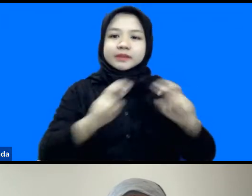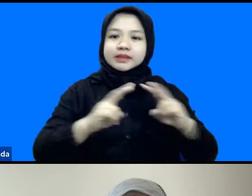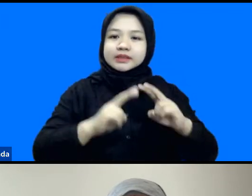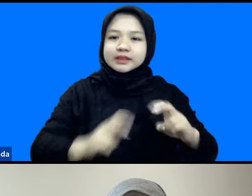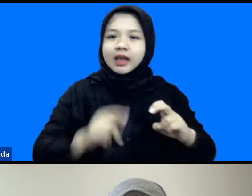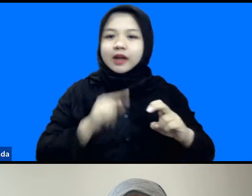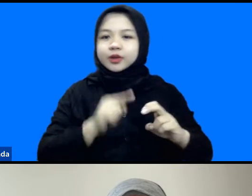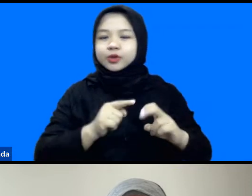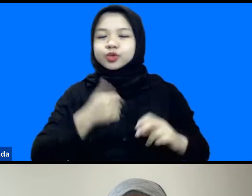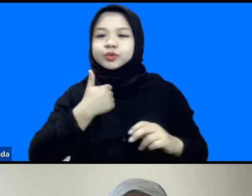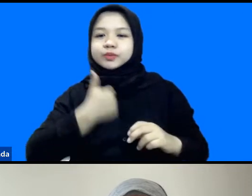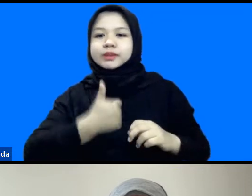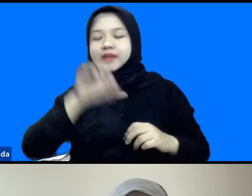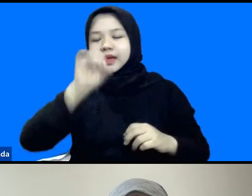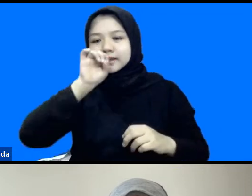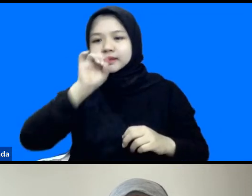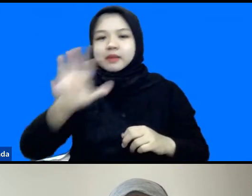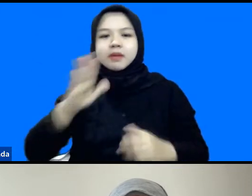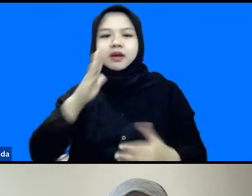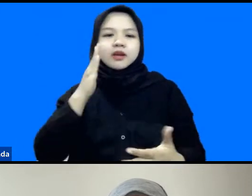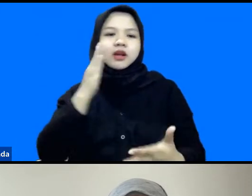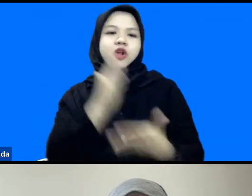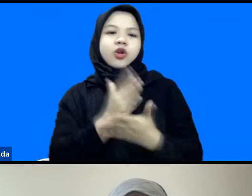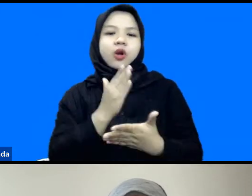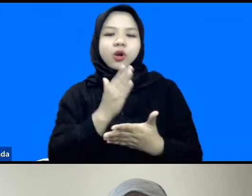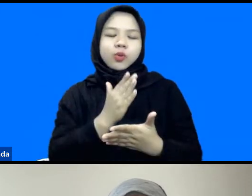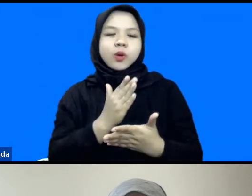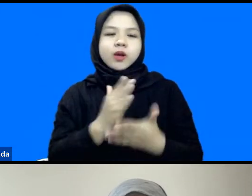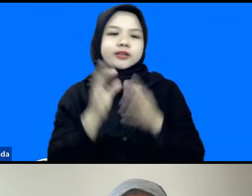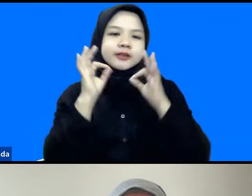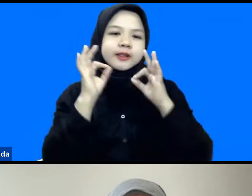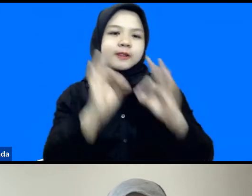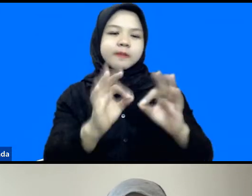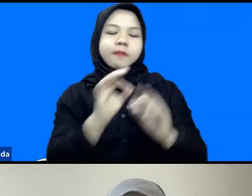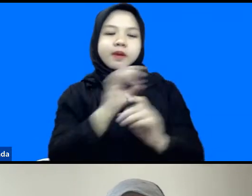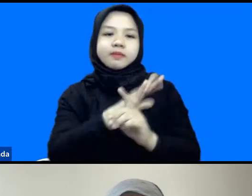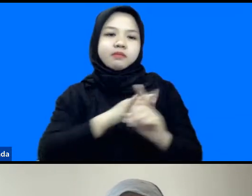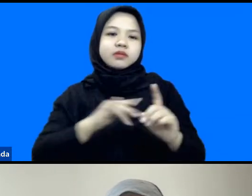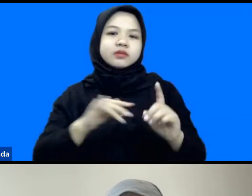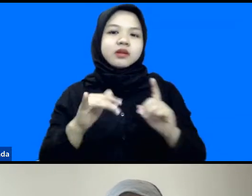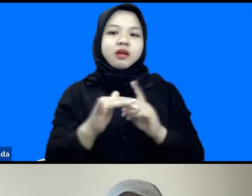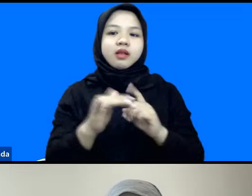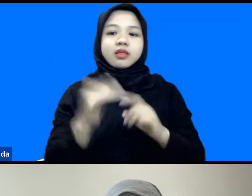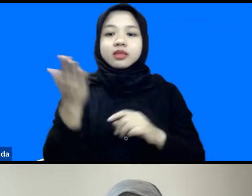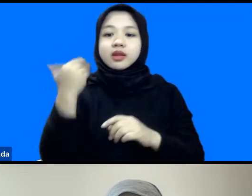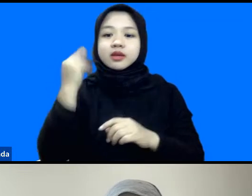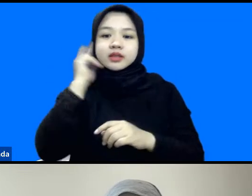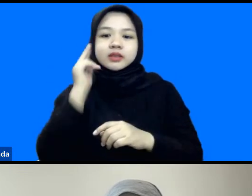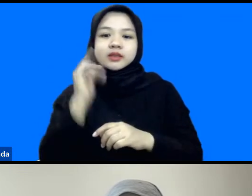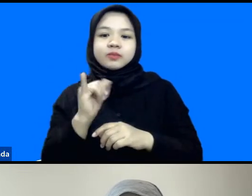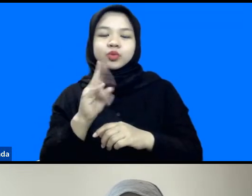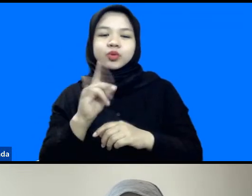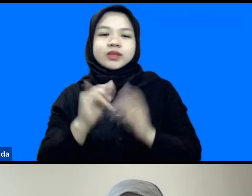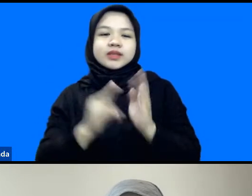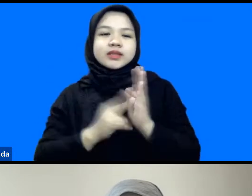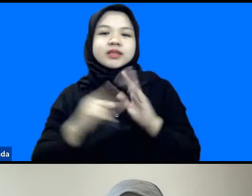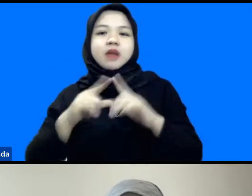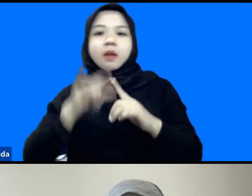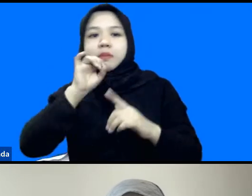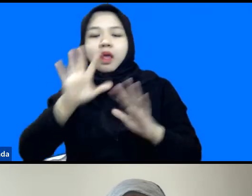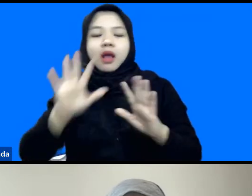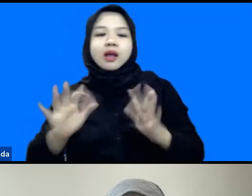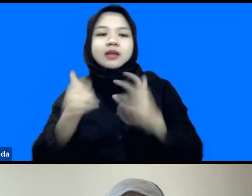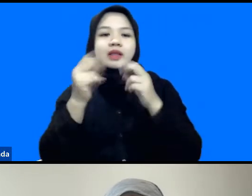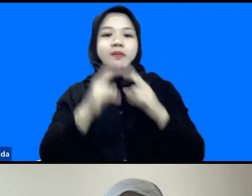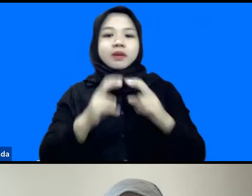bisa disampaikan dengan lugas dan tepat kepada masyarakat tadi Ibu Irina juga menyampaikan hasil penelitian itu